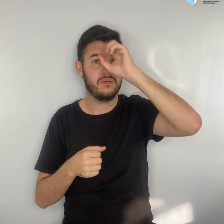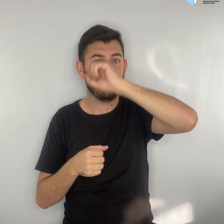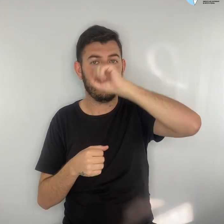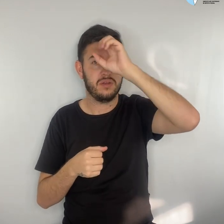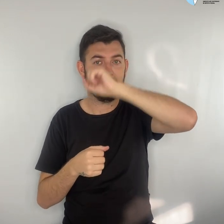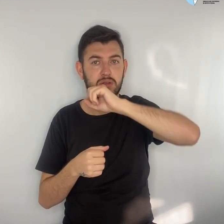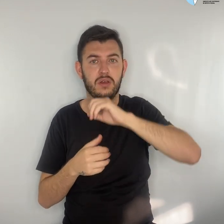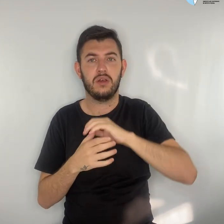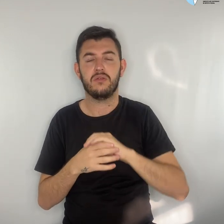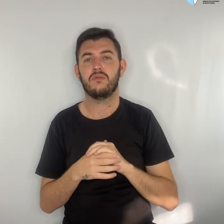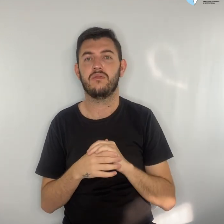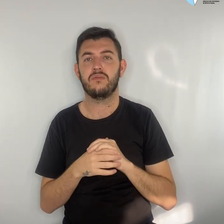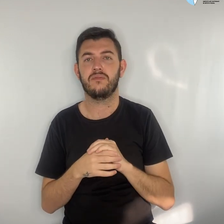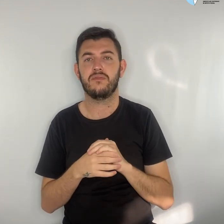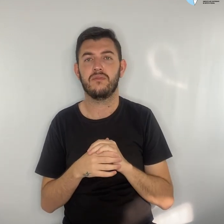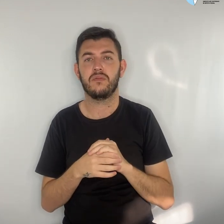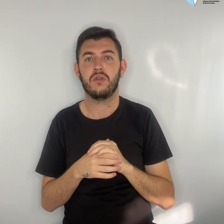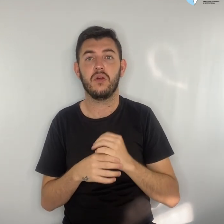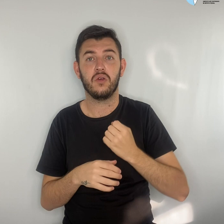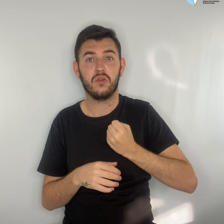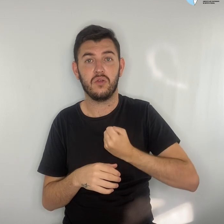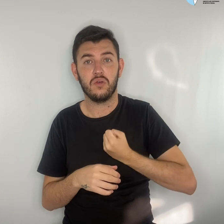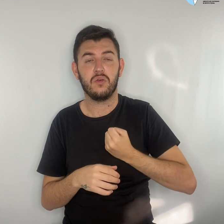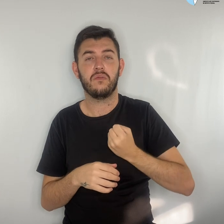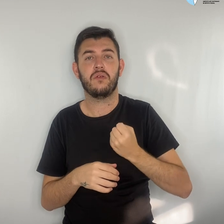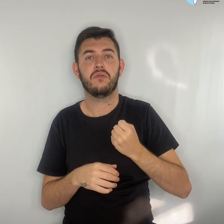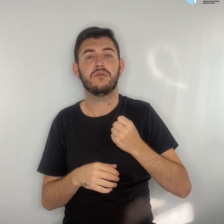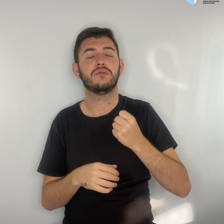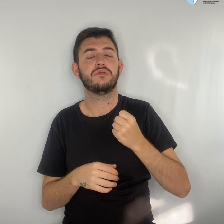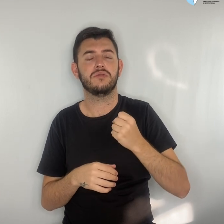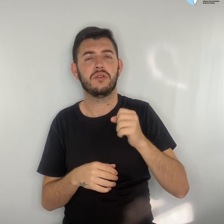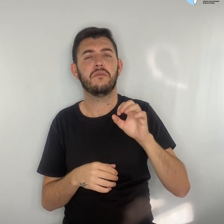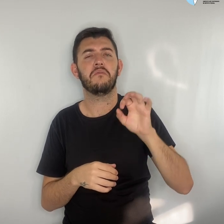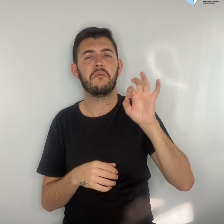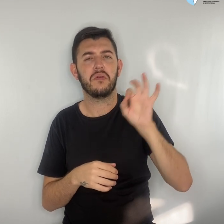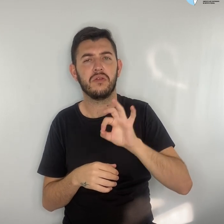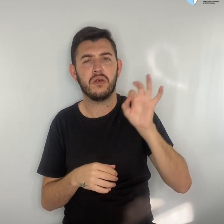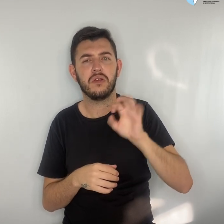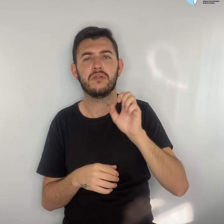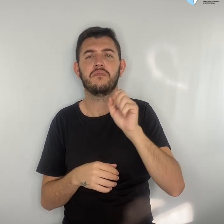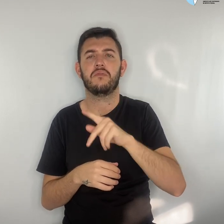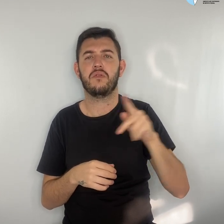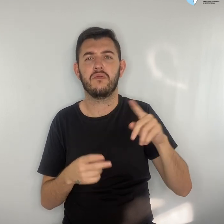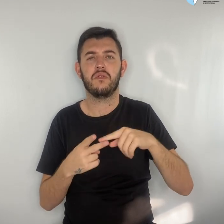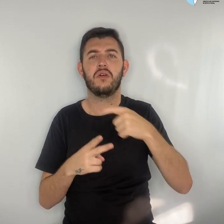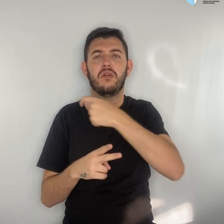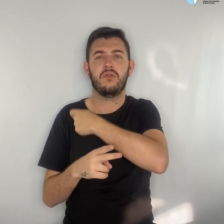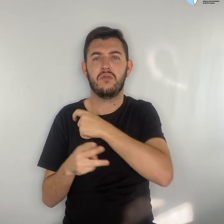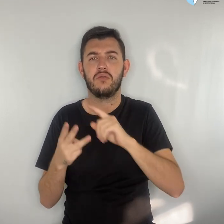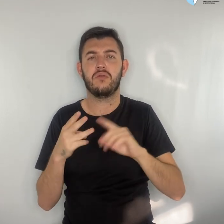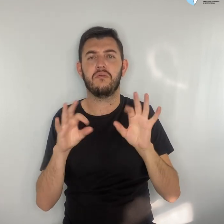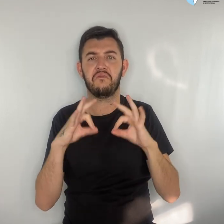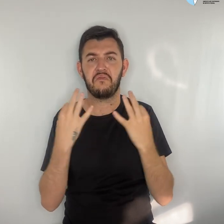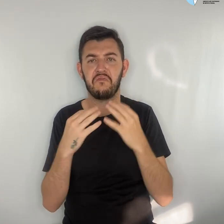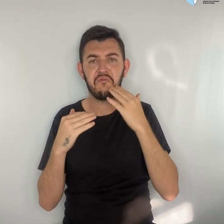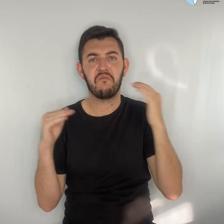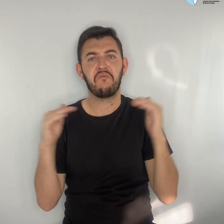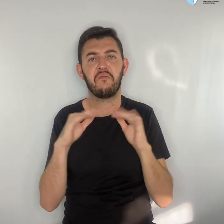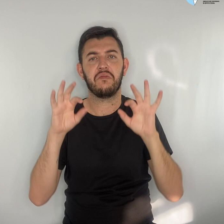mesmo número de estudantes, professores e familiares concordam que os alunos retornaram